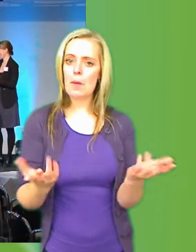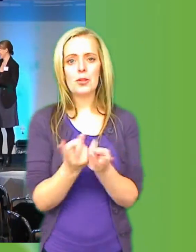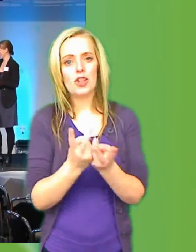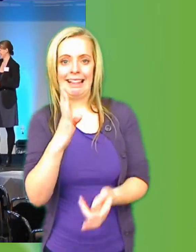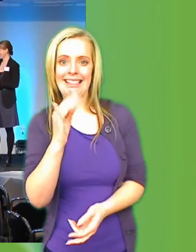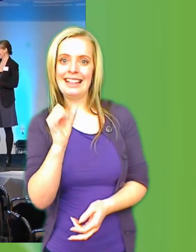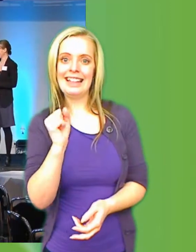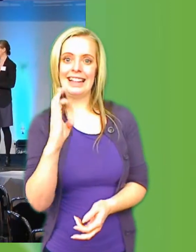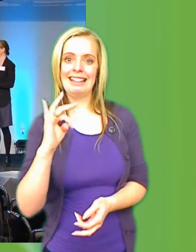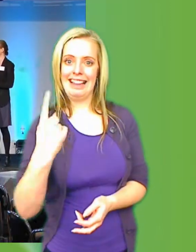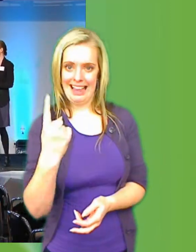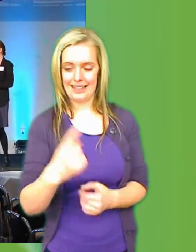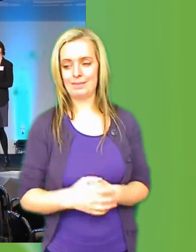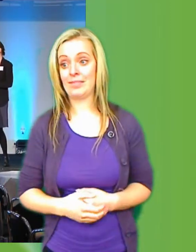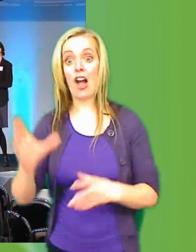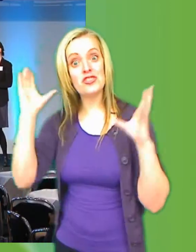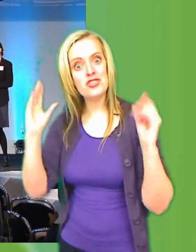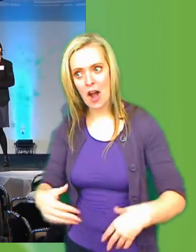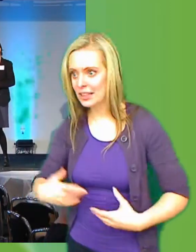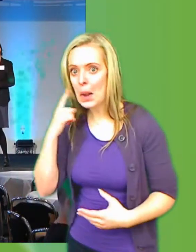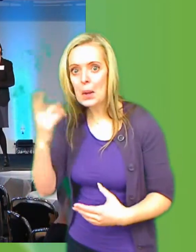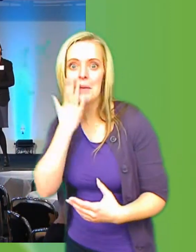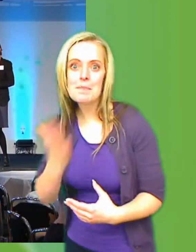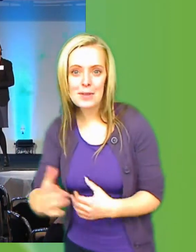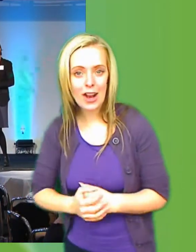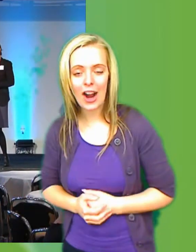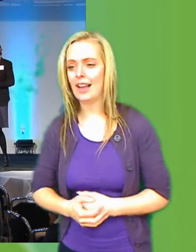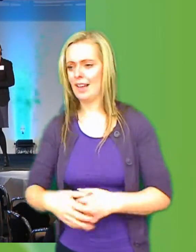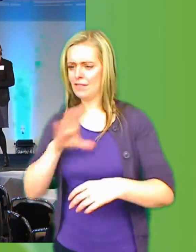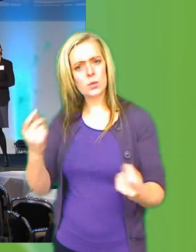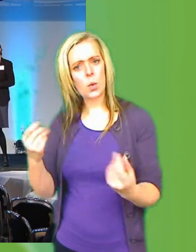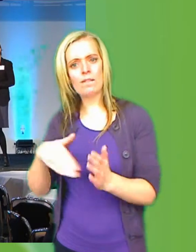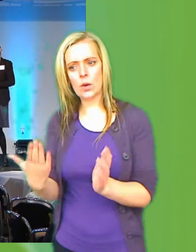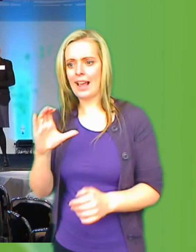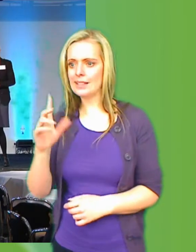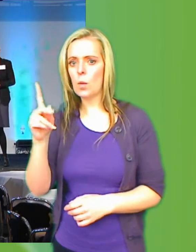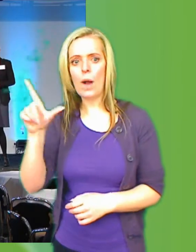Det var musik. Finns det någon från SKL här?